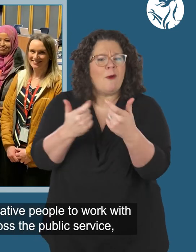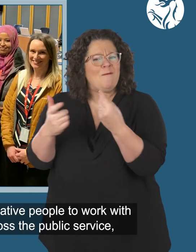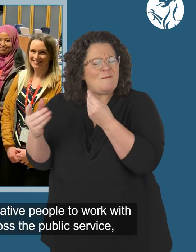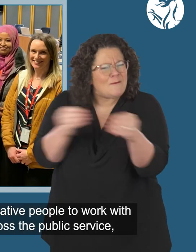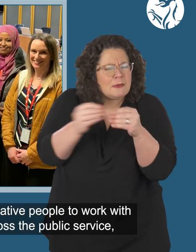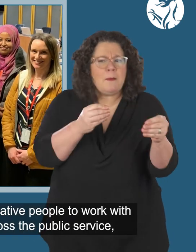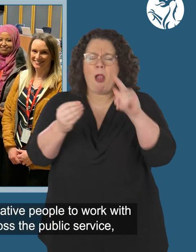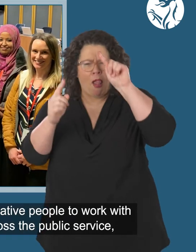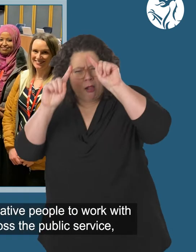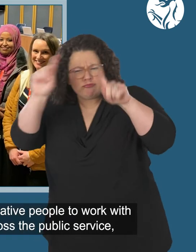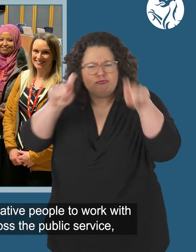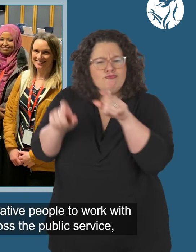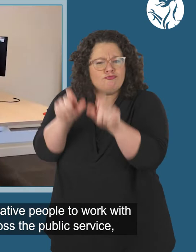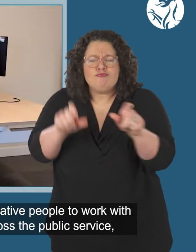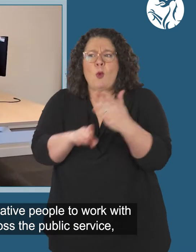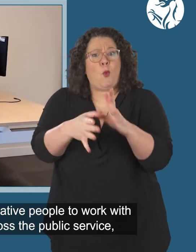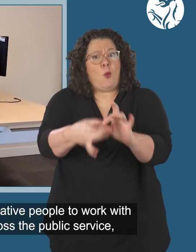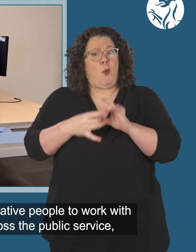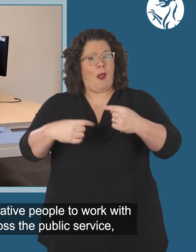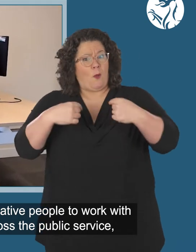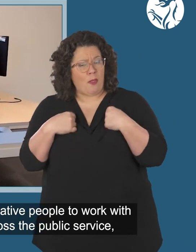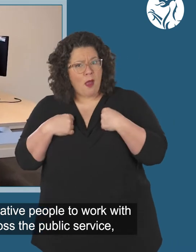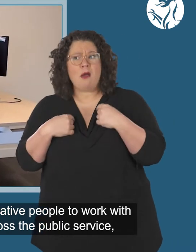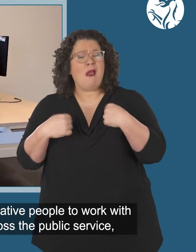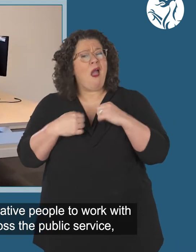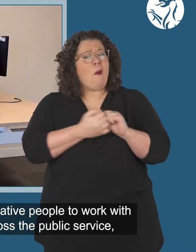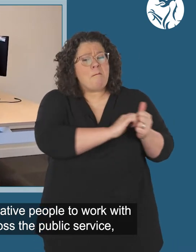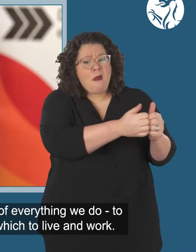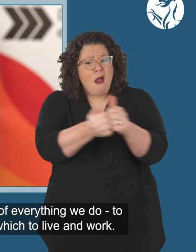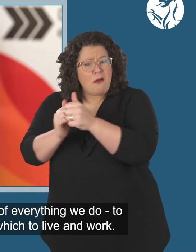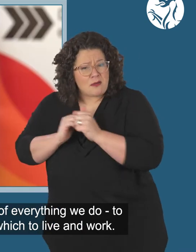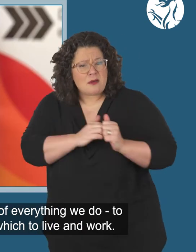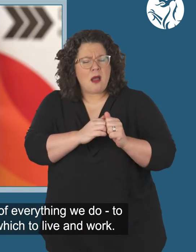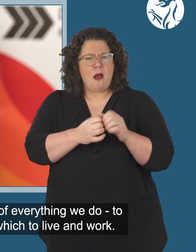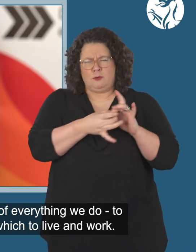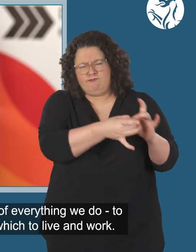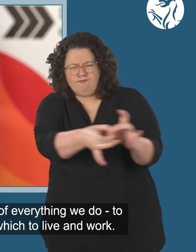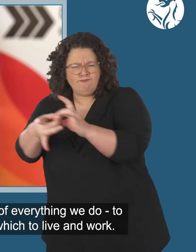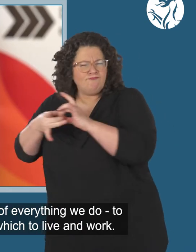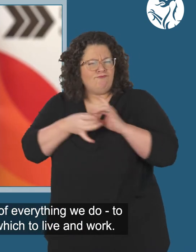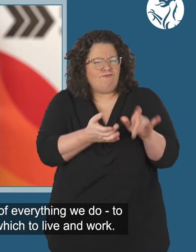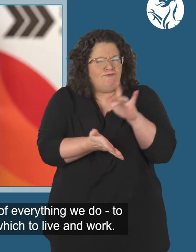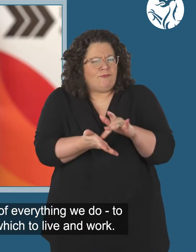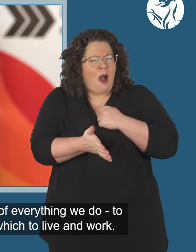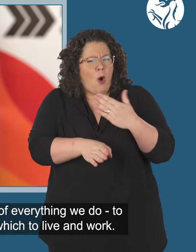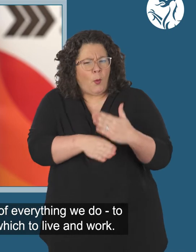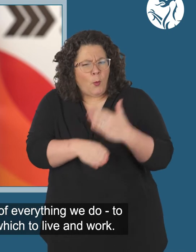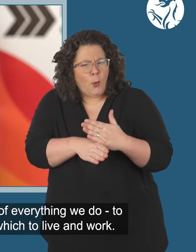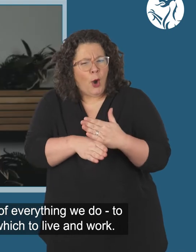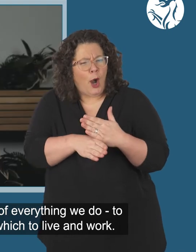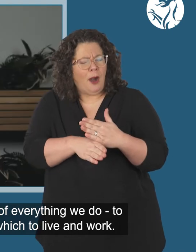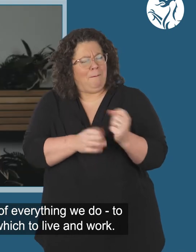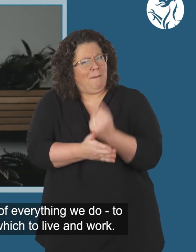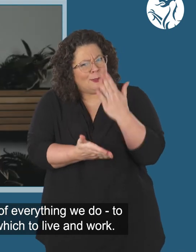flexible and innovative people to work with our stakeholders and partners across the public service, who'll put collaboration at the heart of everything we do,